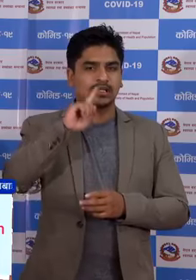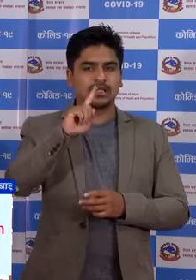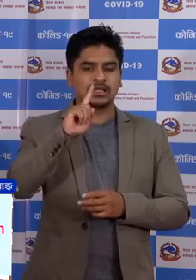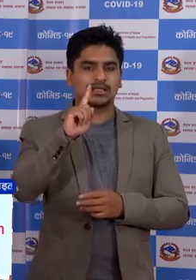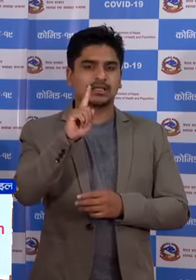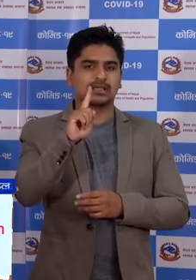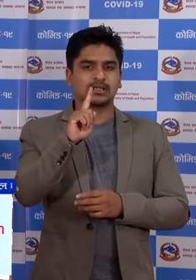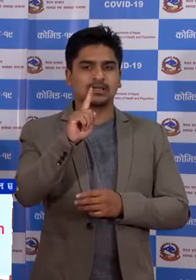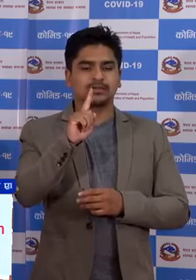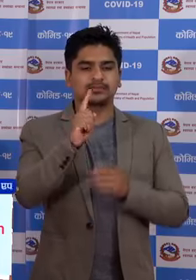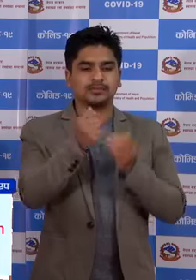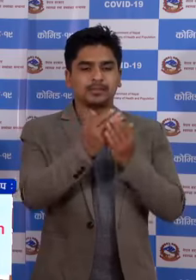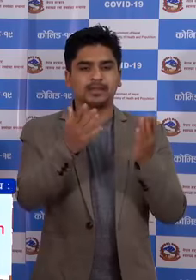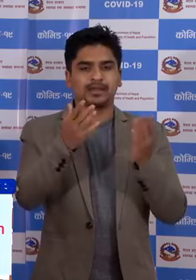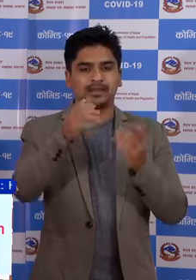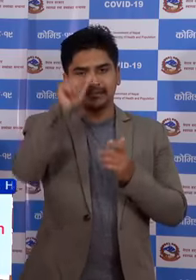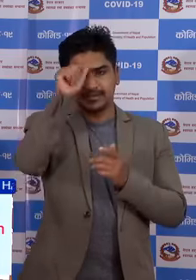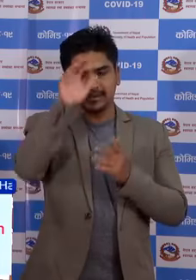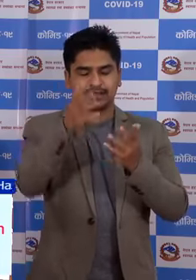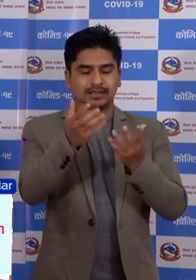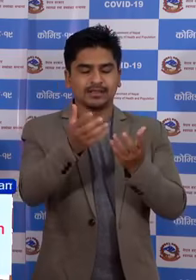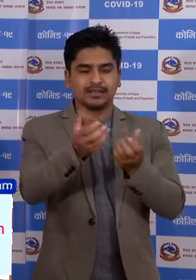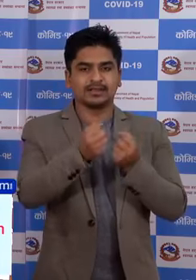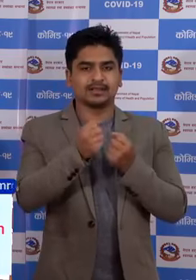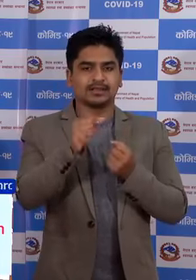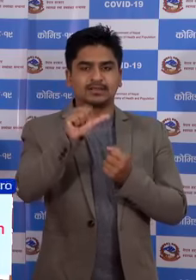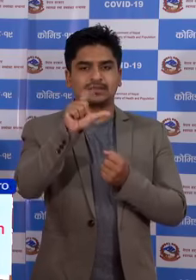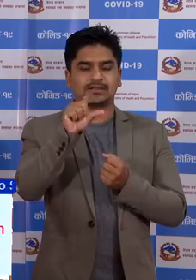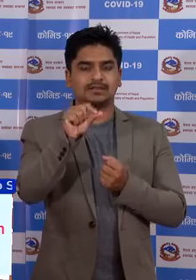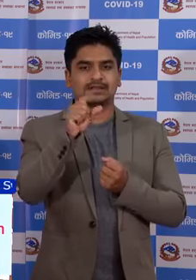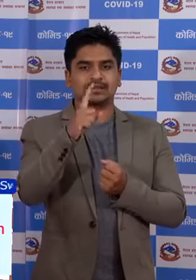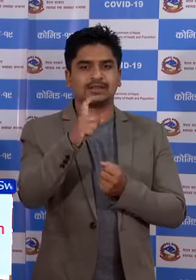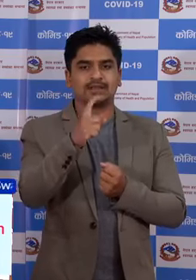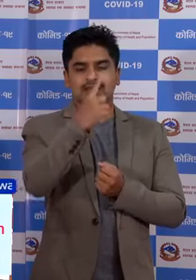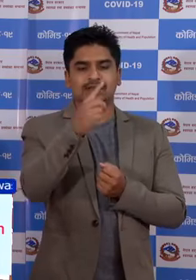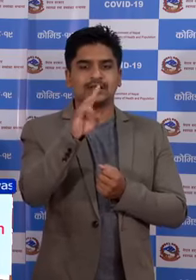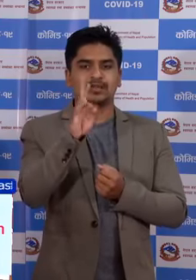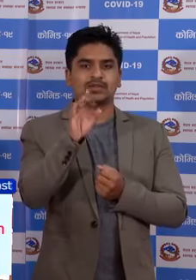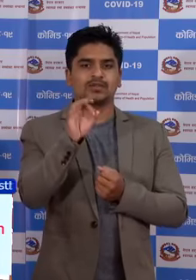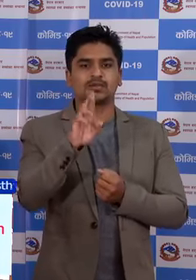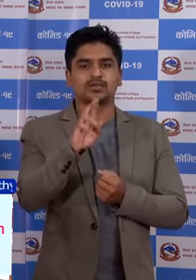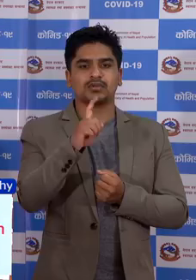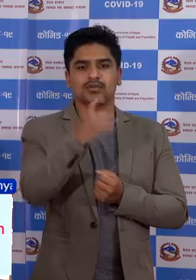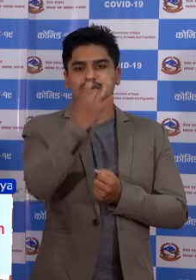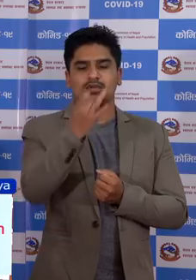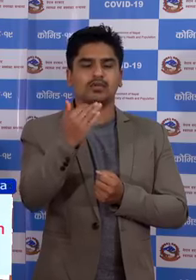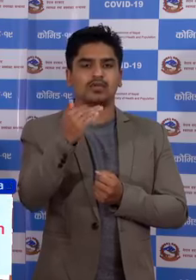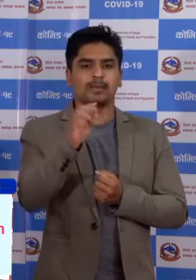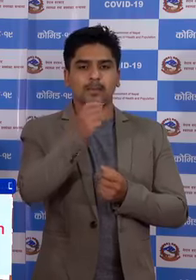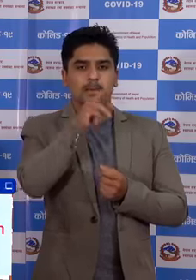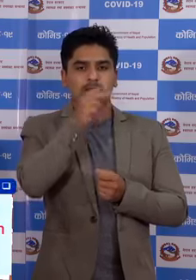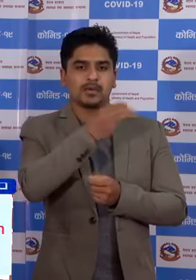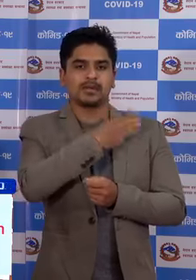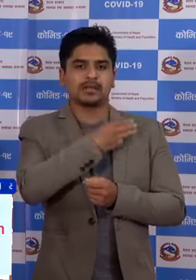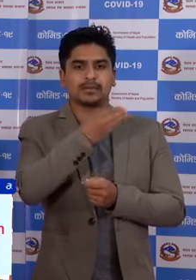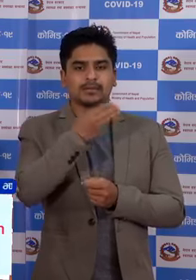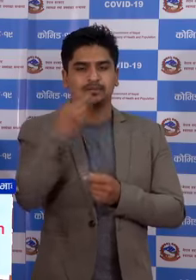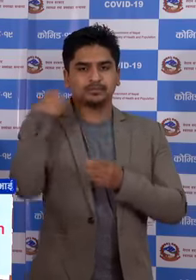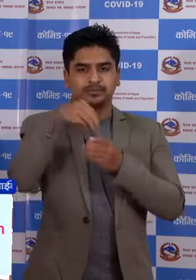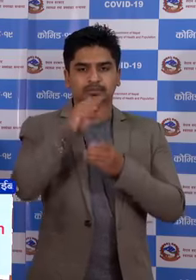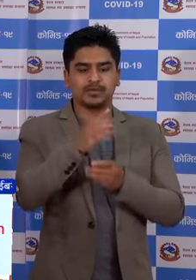मेडिया ब्रीफिंग लियेरम और डाक्टर जागिस शुर्गाउतम प्रभगता उपस्तित वहेको छुँ मेरो साथ मां